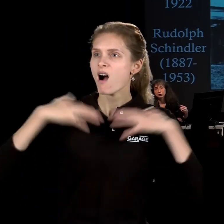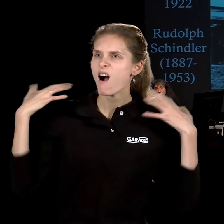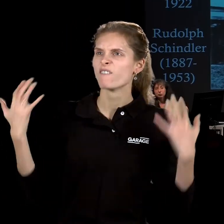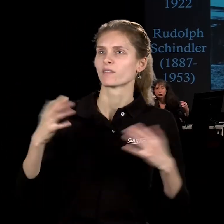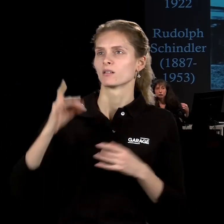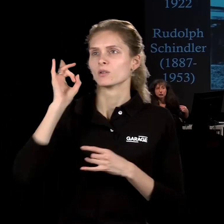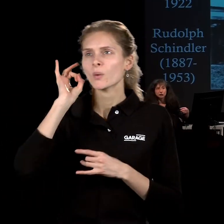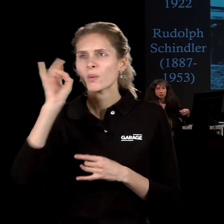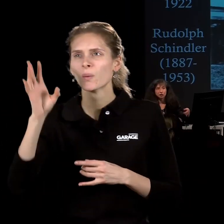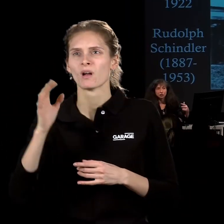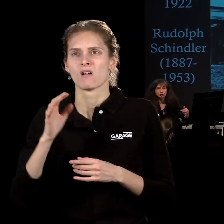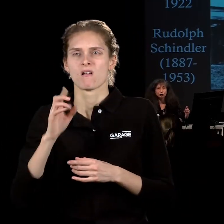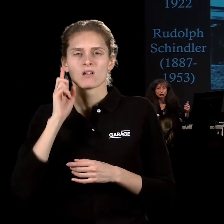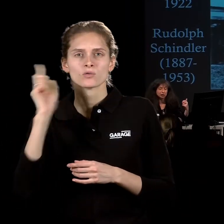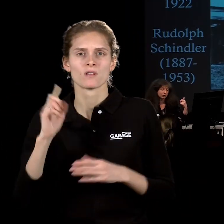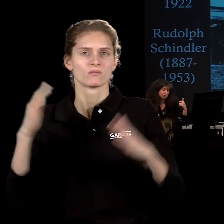дома.